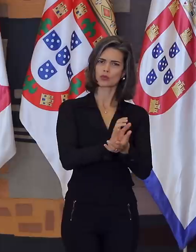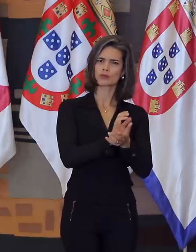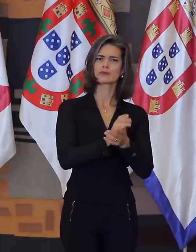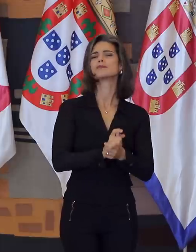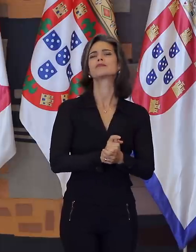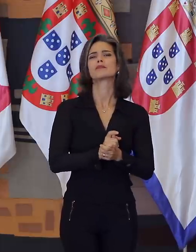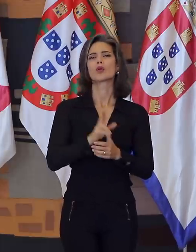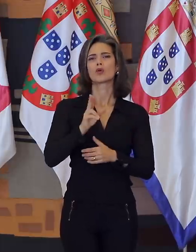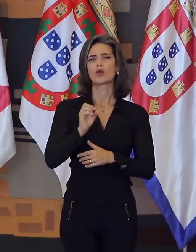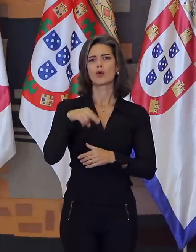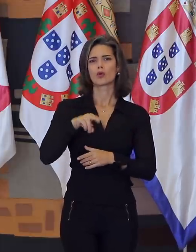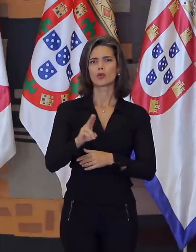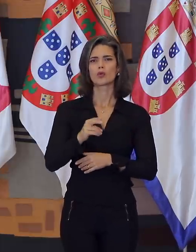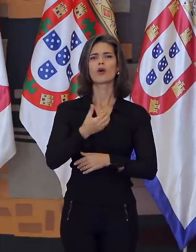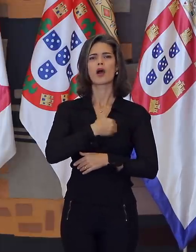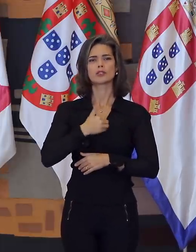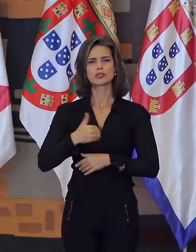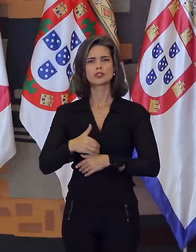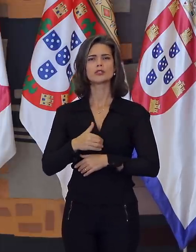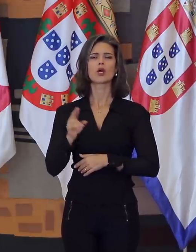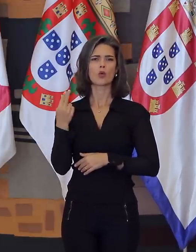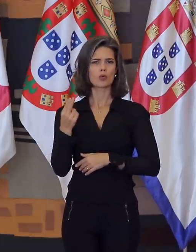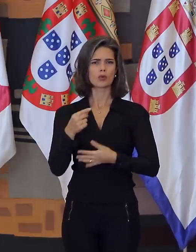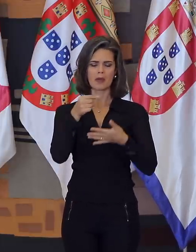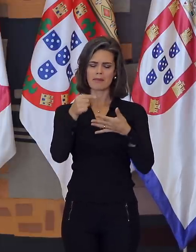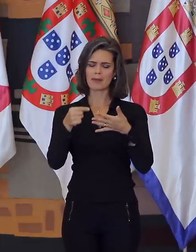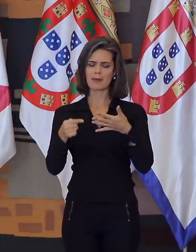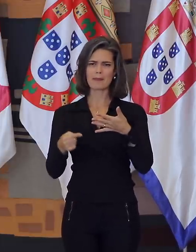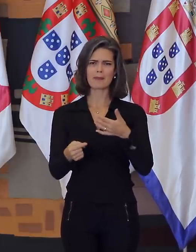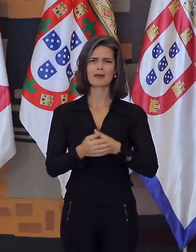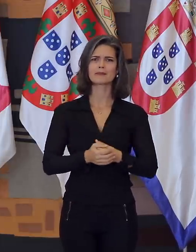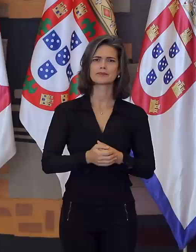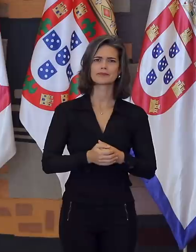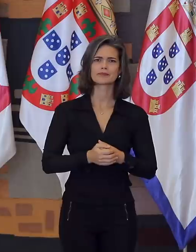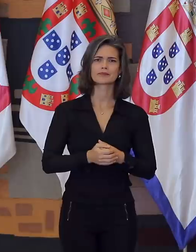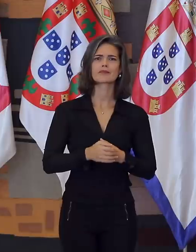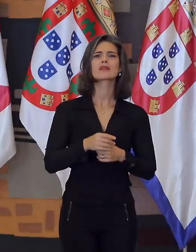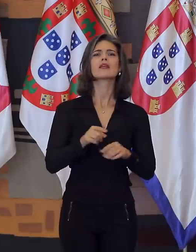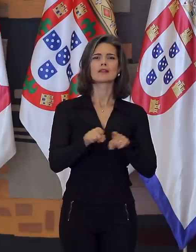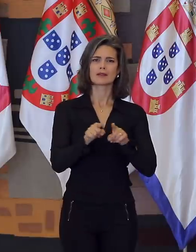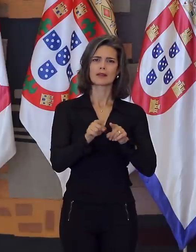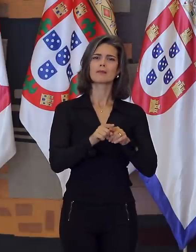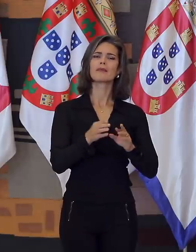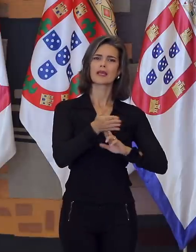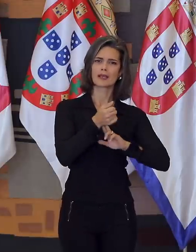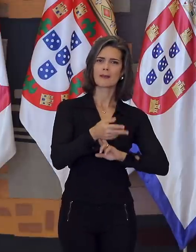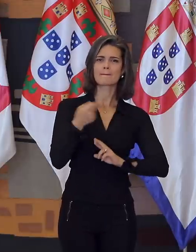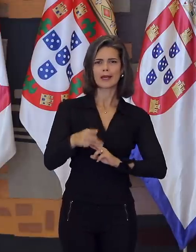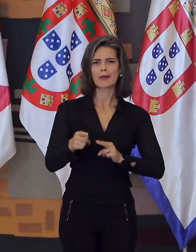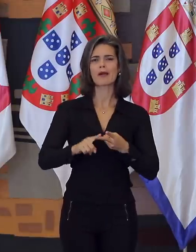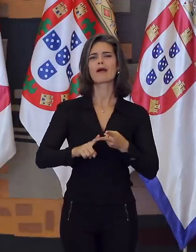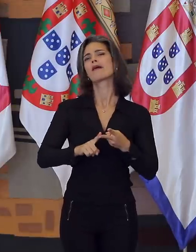Nações Unidas, na Argentina, no Uruguai. chefiou as embaixadas do Brasil no Paraguai, no Equador, na